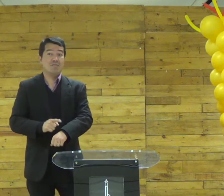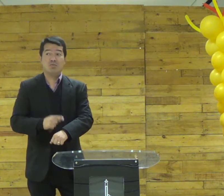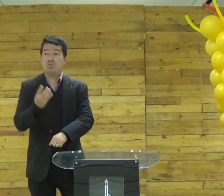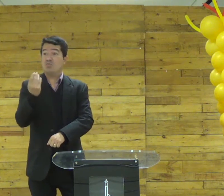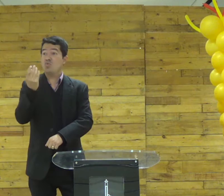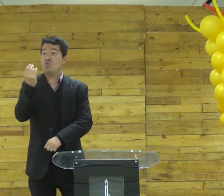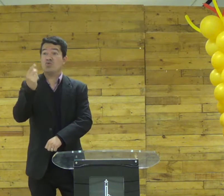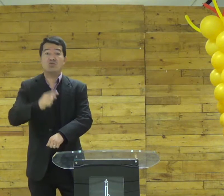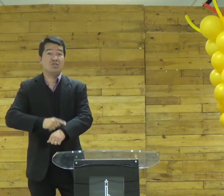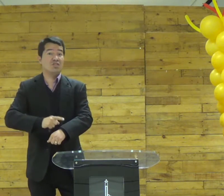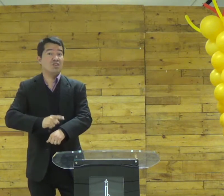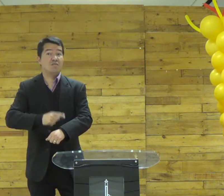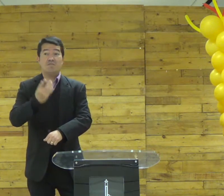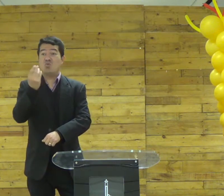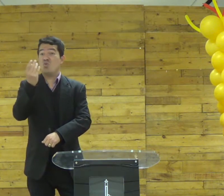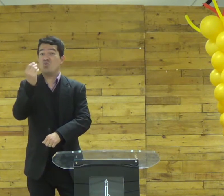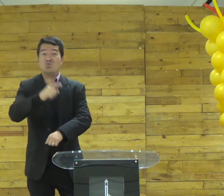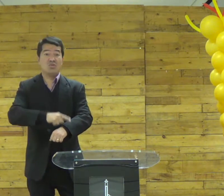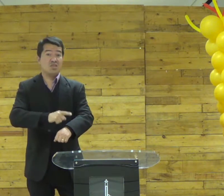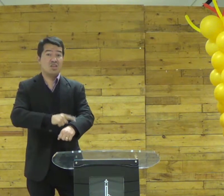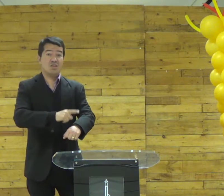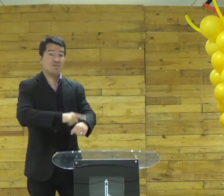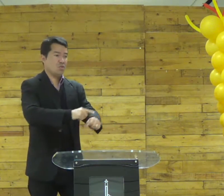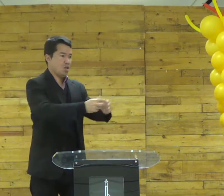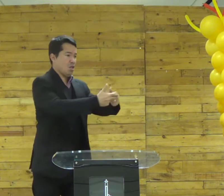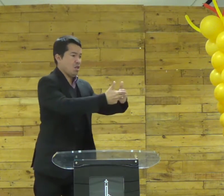porque você tem muito tempo pra essas coisas muito mesmo